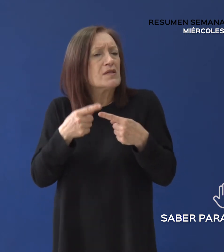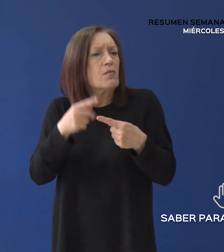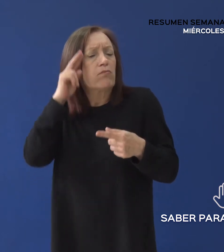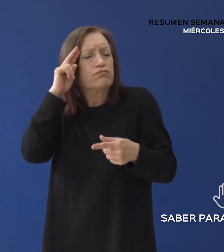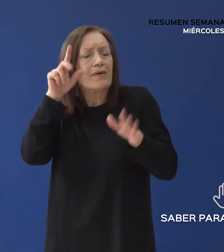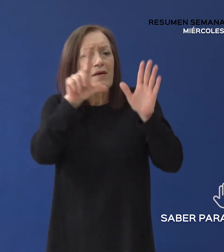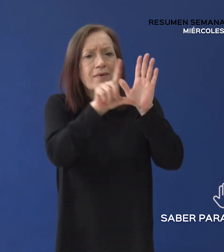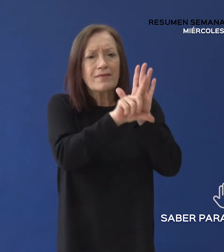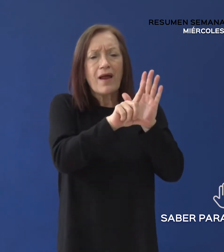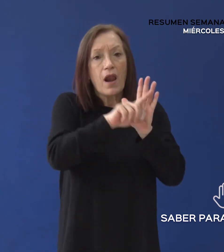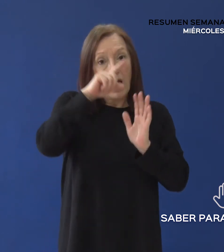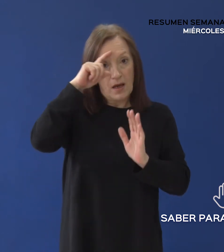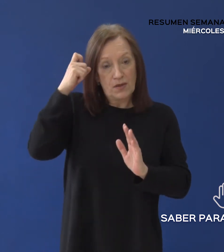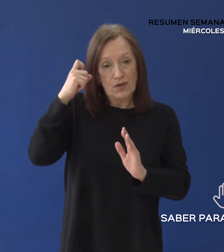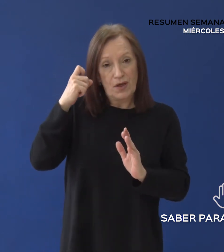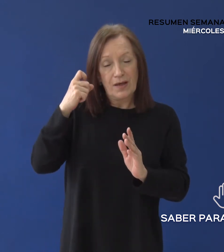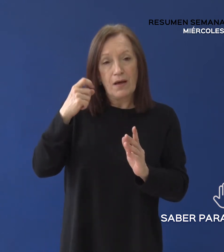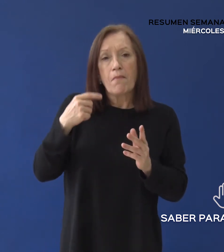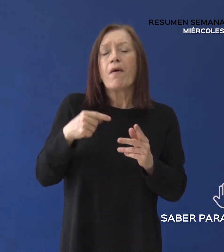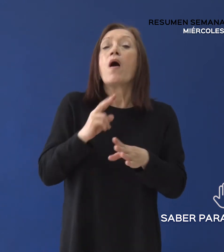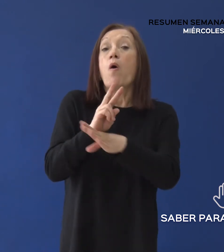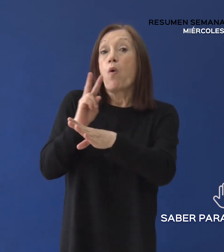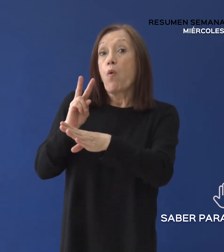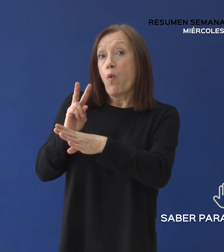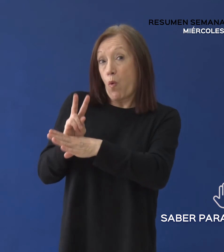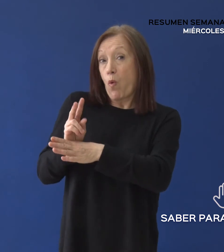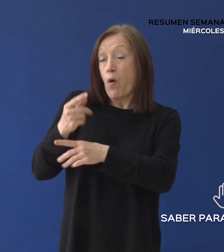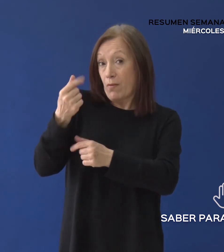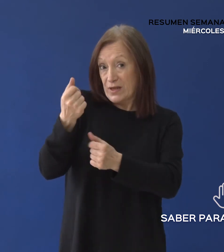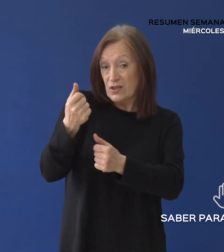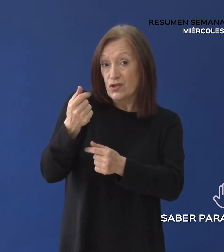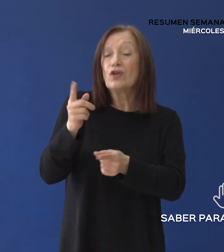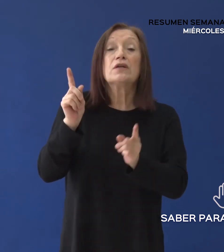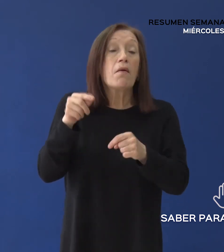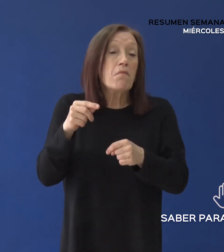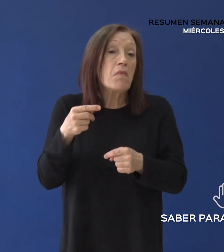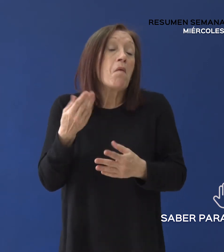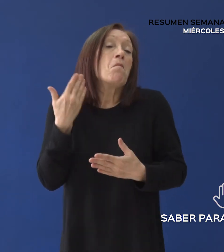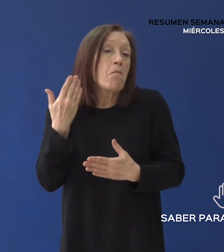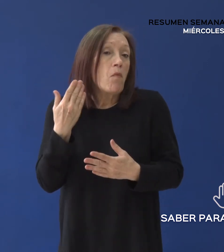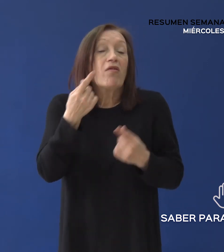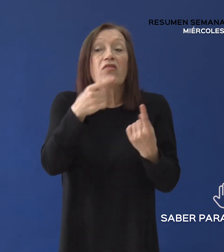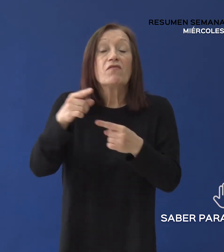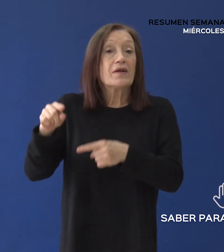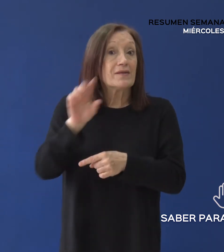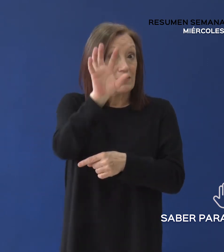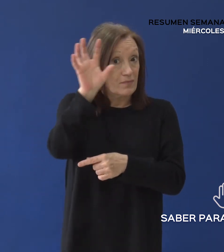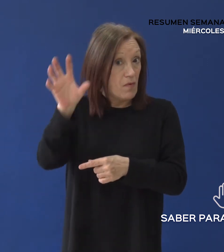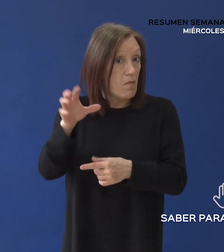.680 Ley de Abastecimiento y se delegará en las provincias las facultades pertinentes